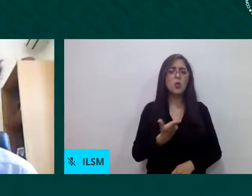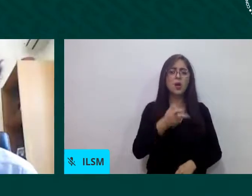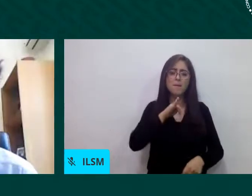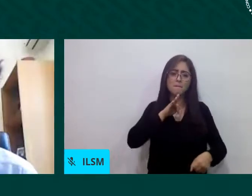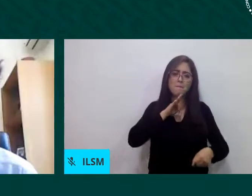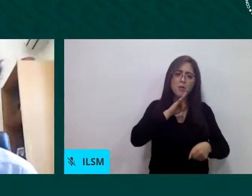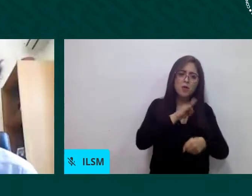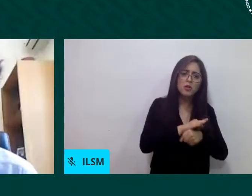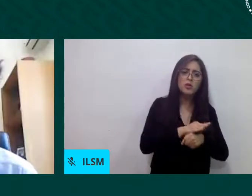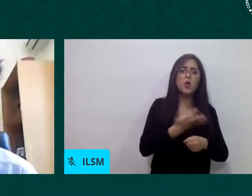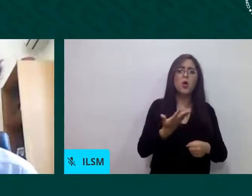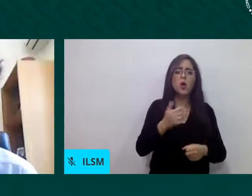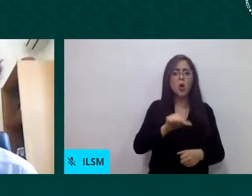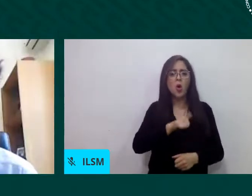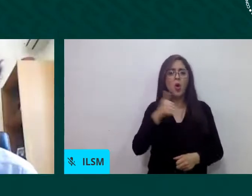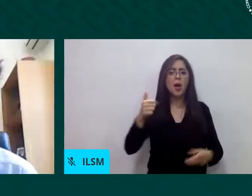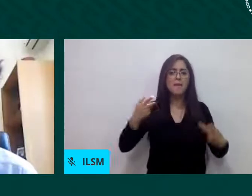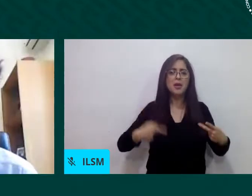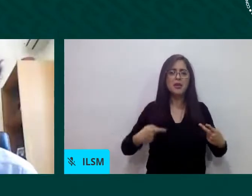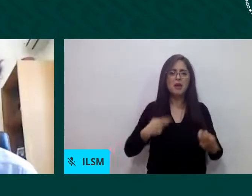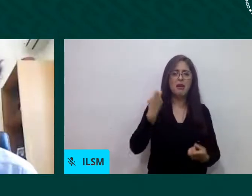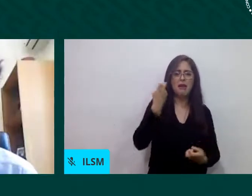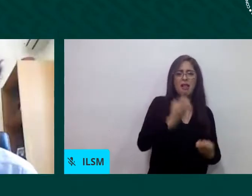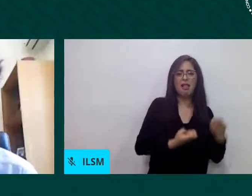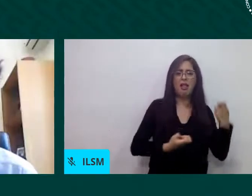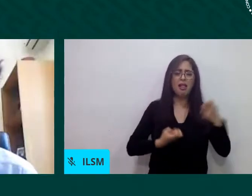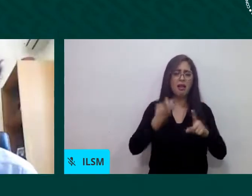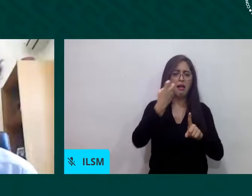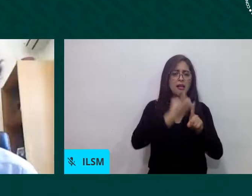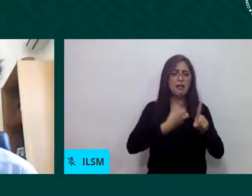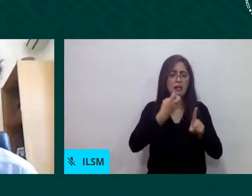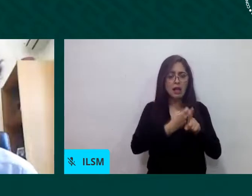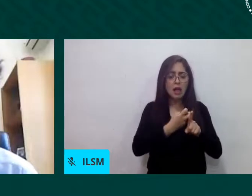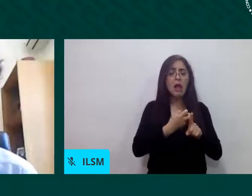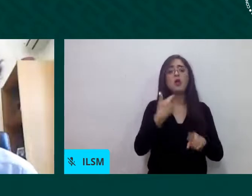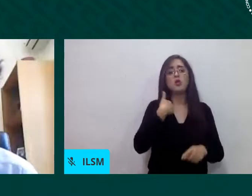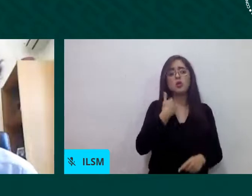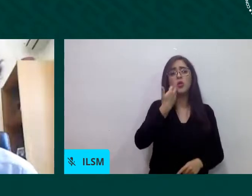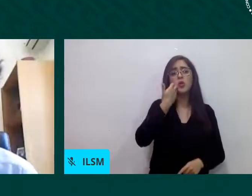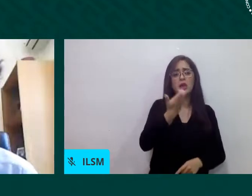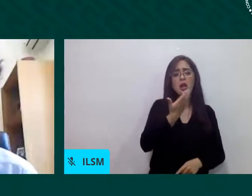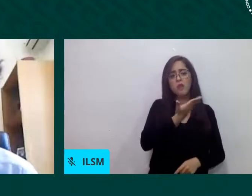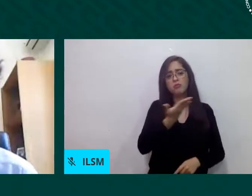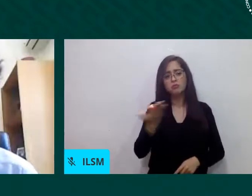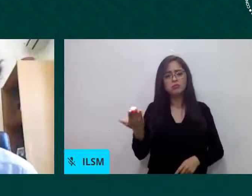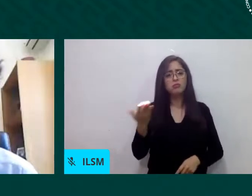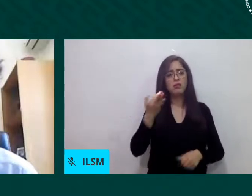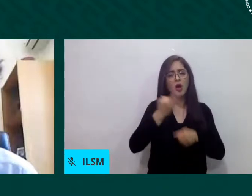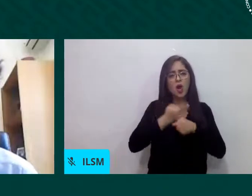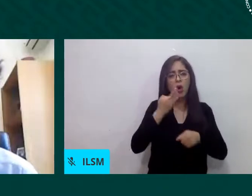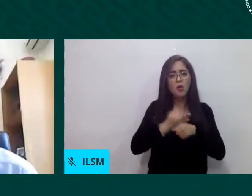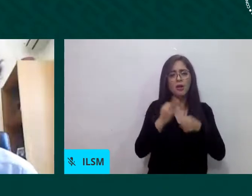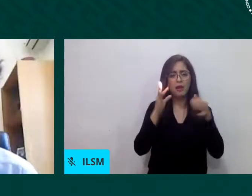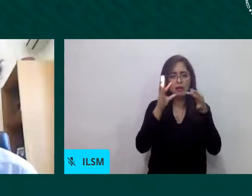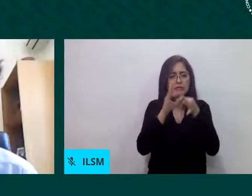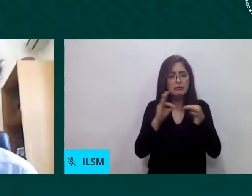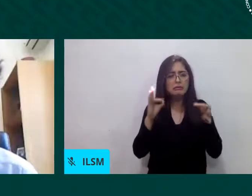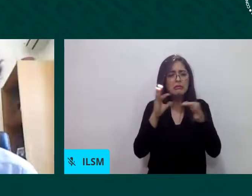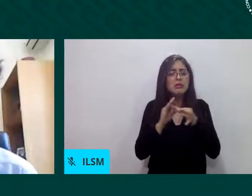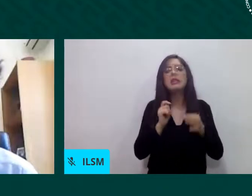Y me gustaría que nos fundizáramos en qué podemos seguir haciendo y qué falta por hacer